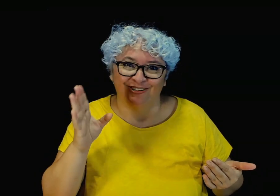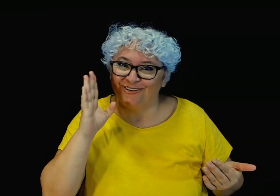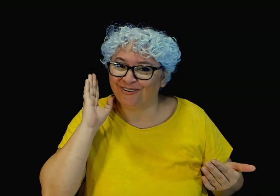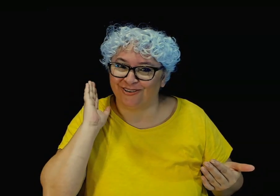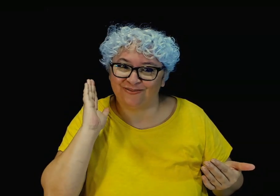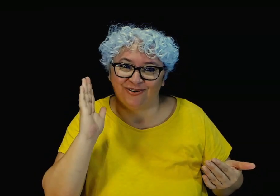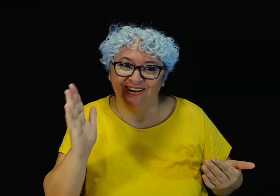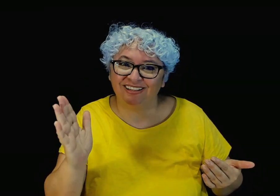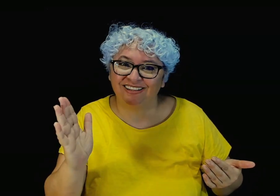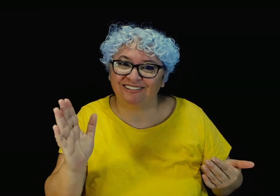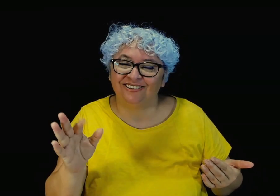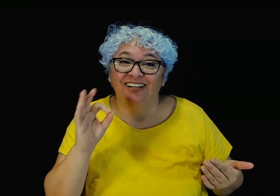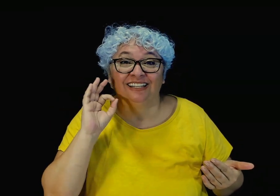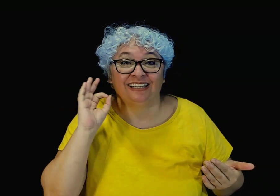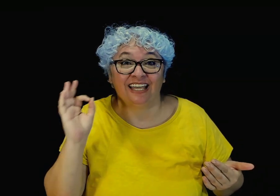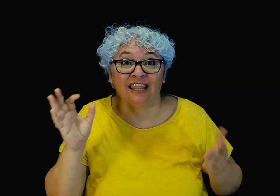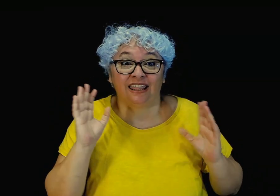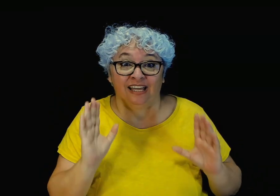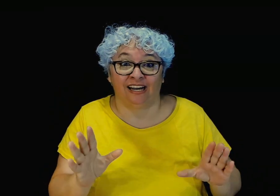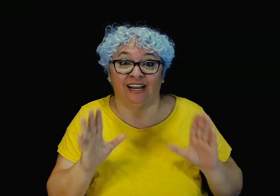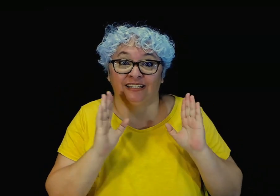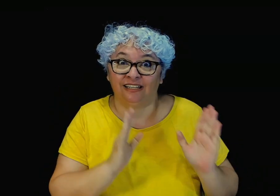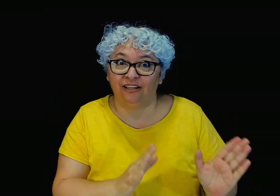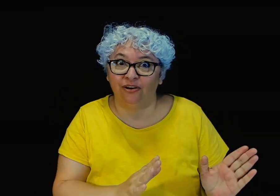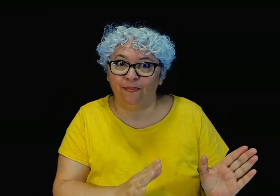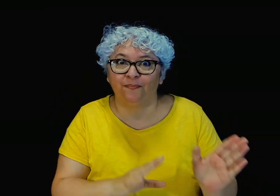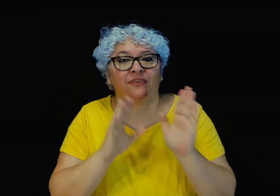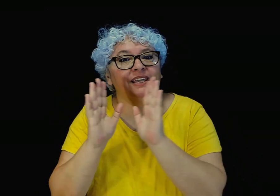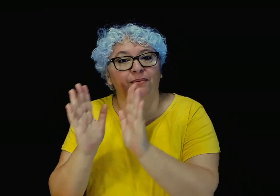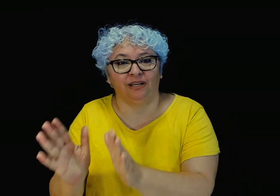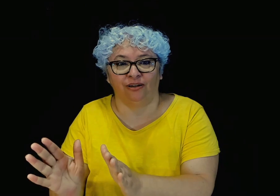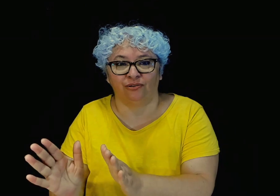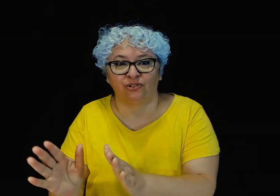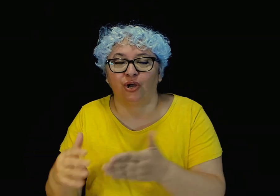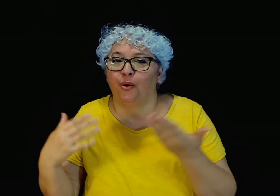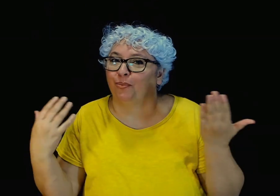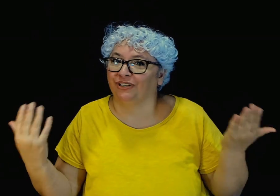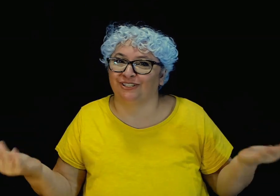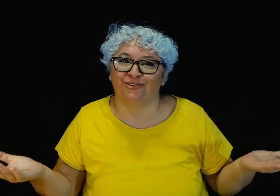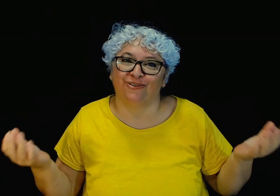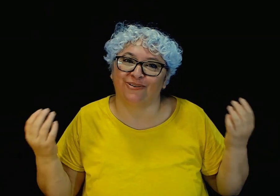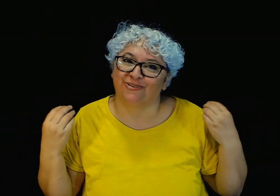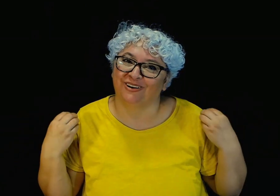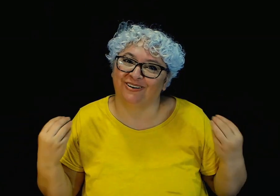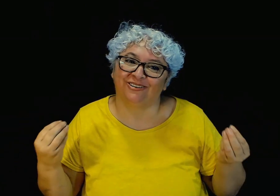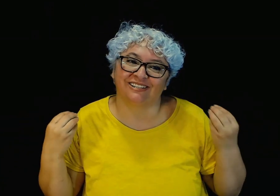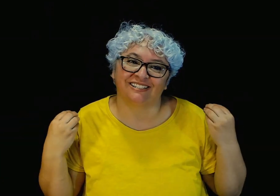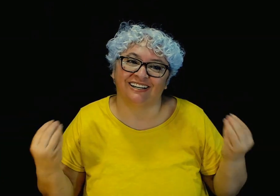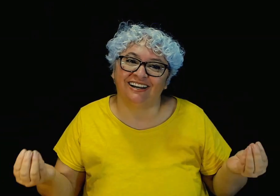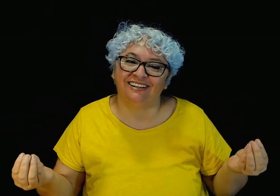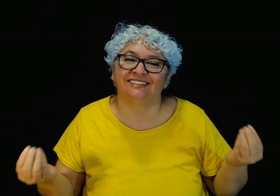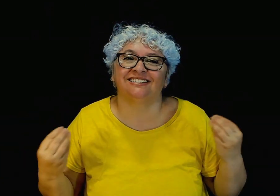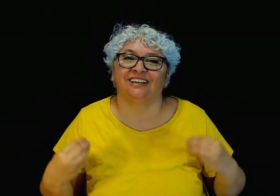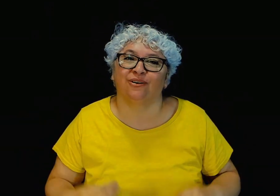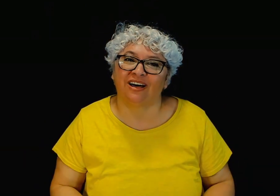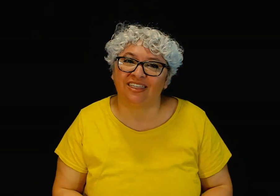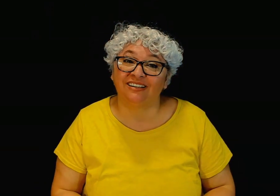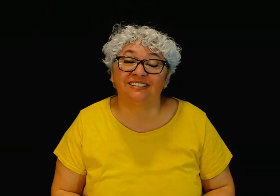todo momento ten cerca trigo y abrigos pues todo mejor será si lo haces